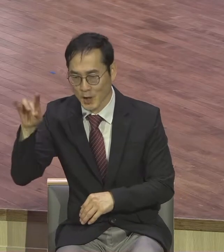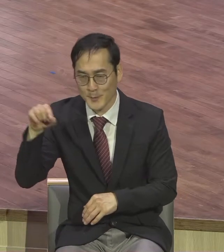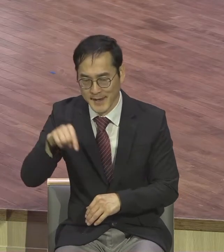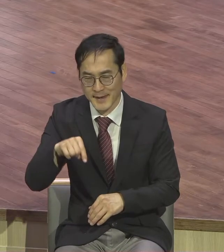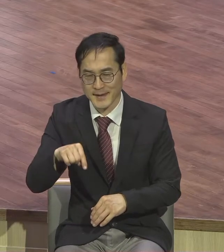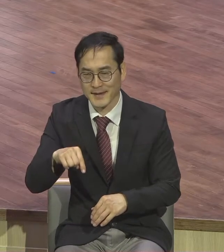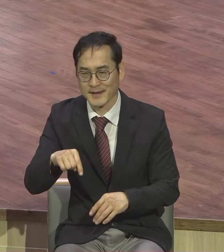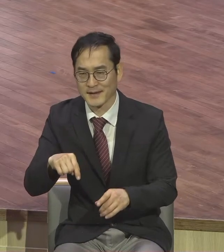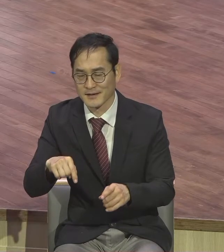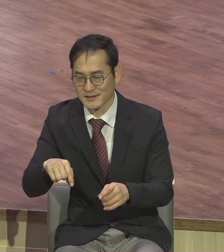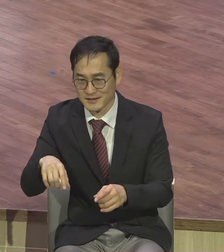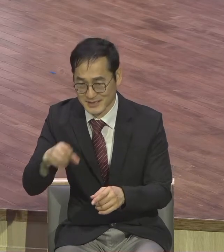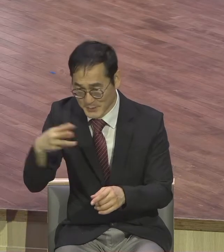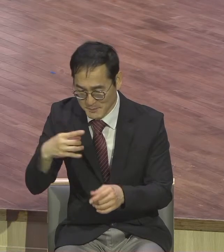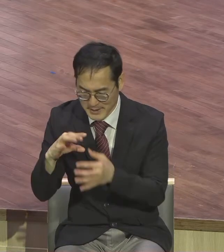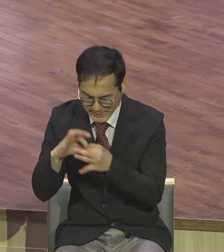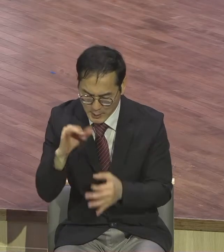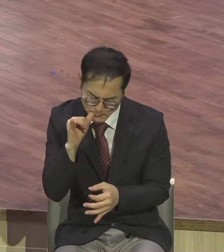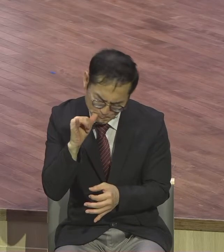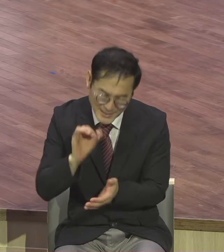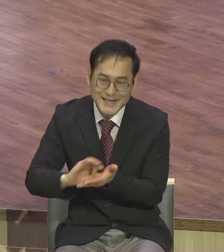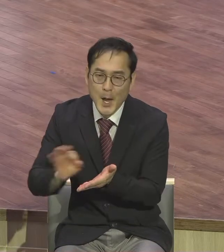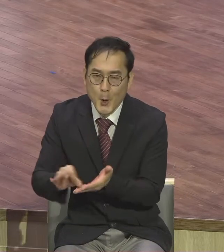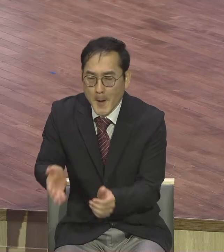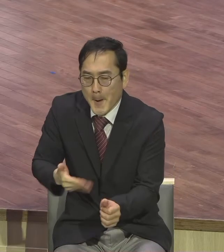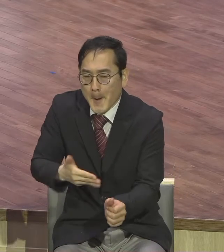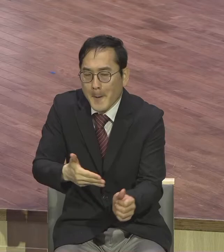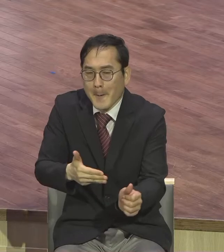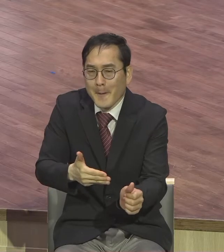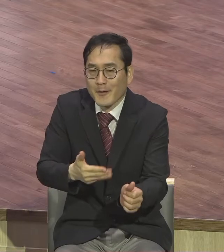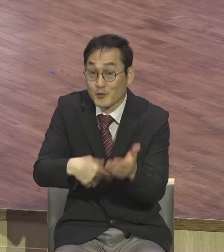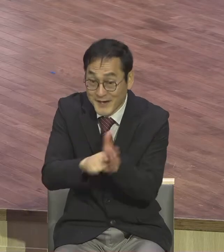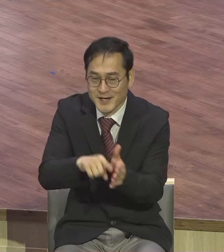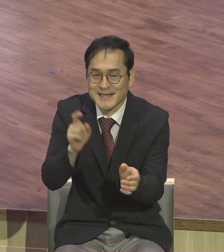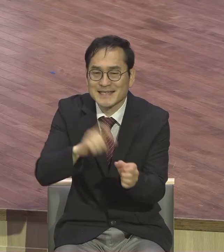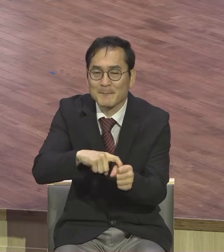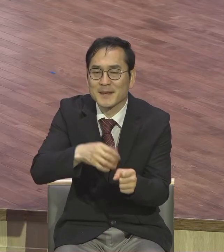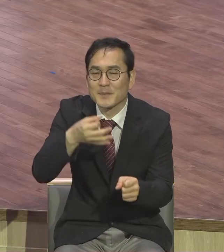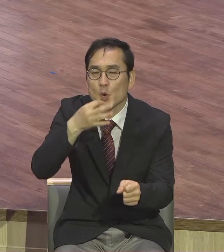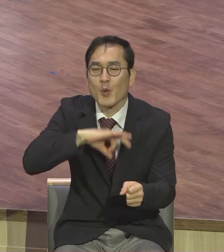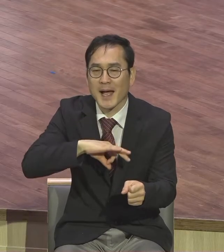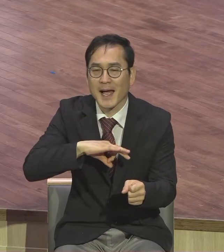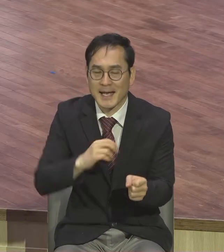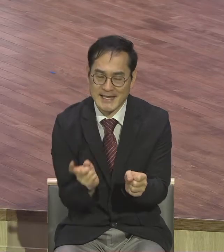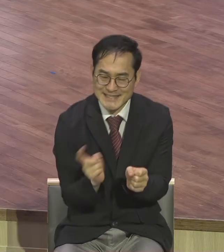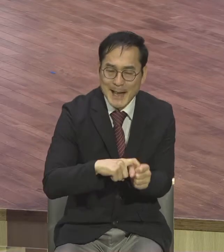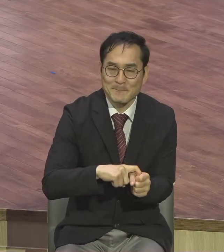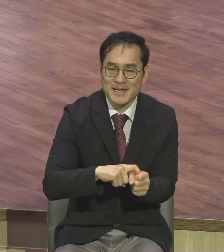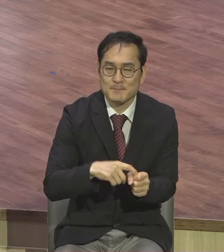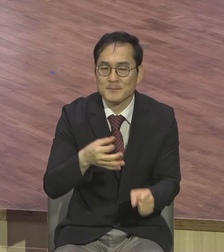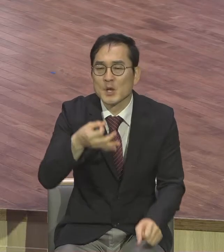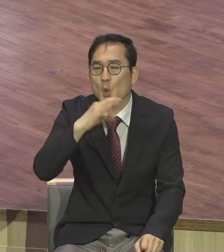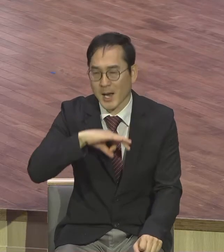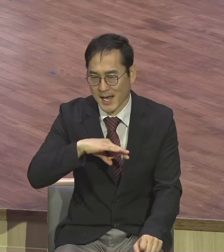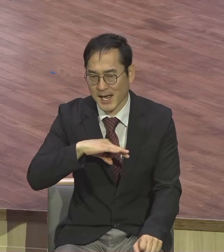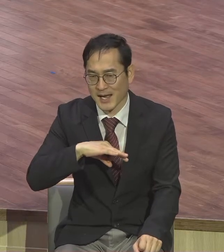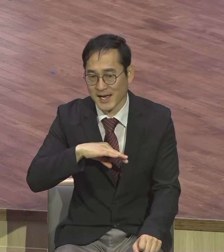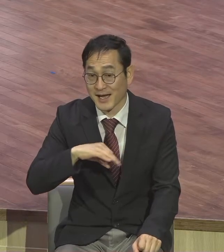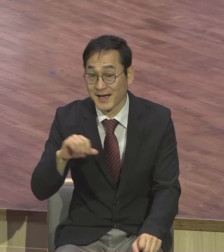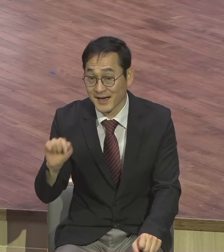잠김 효과 그래서 기업들은 이 잠김 효과를 활용해가지고 상품을 초기에는